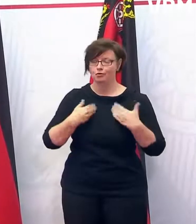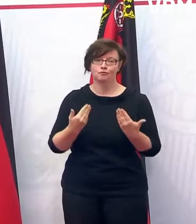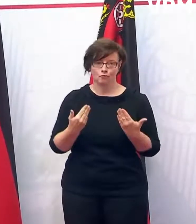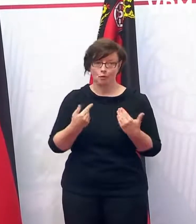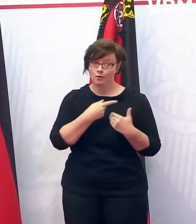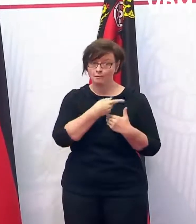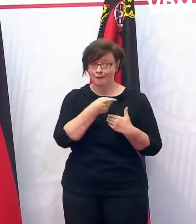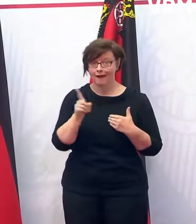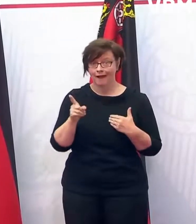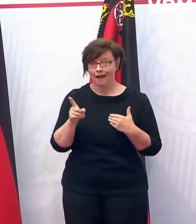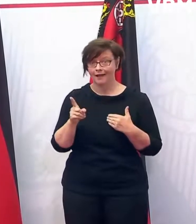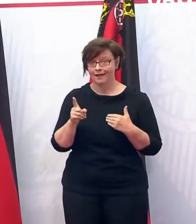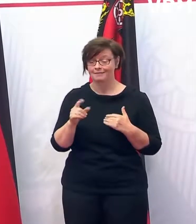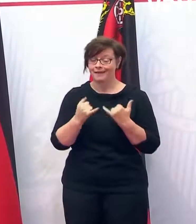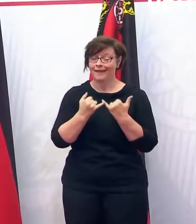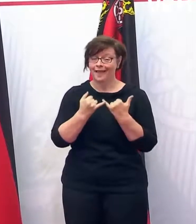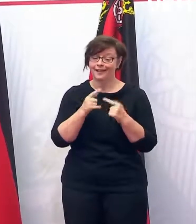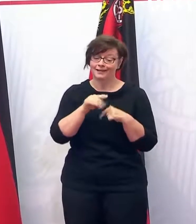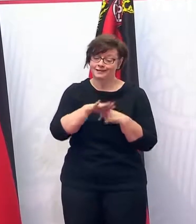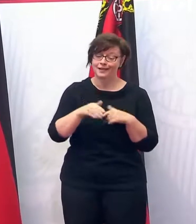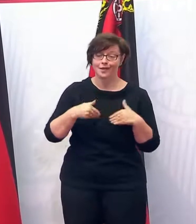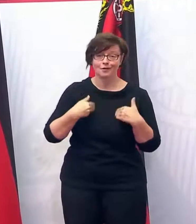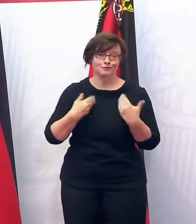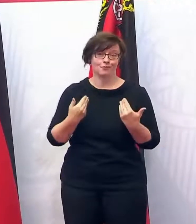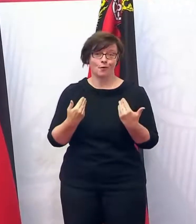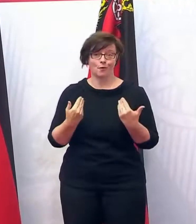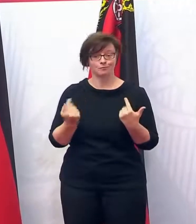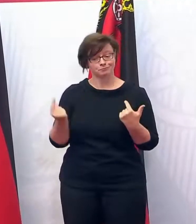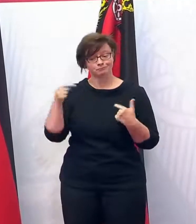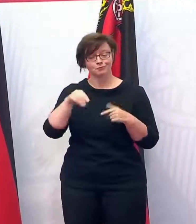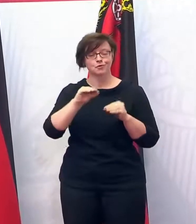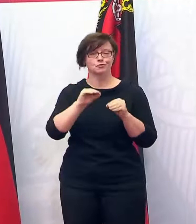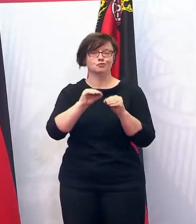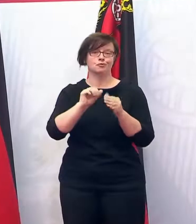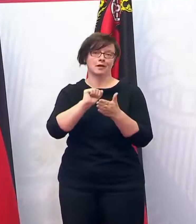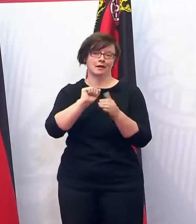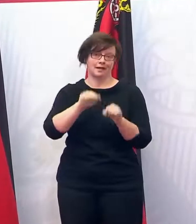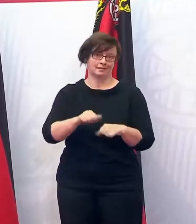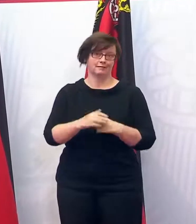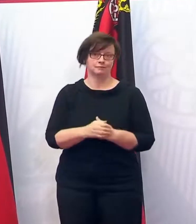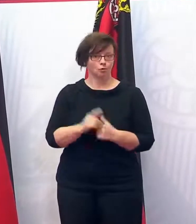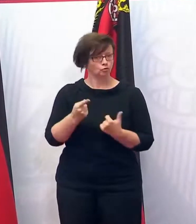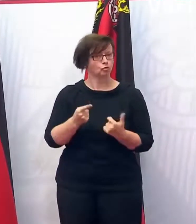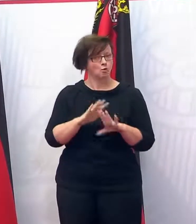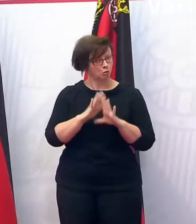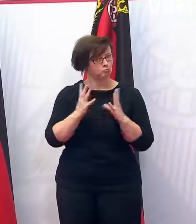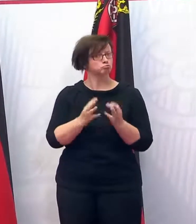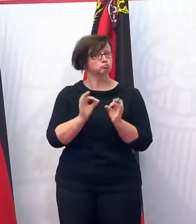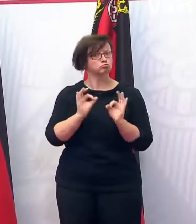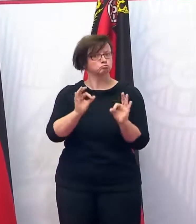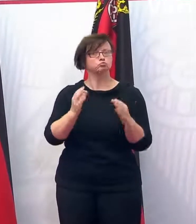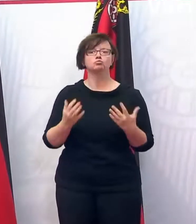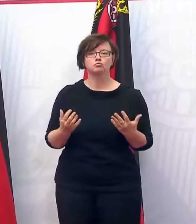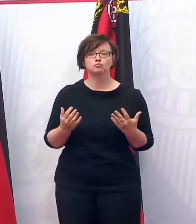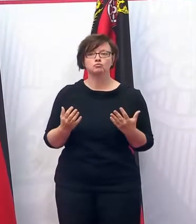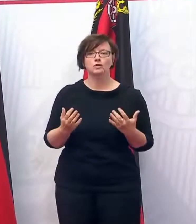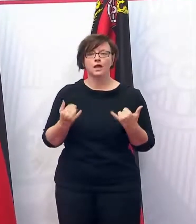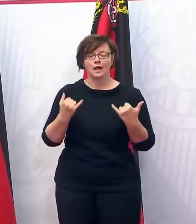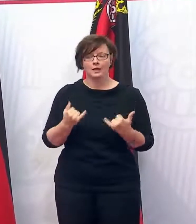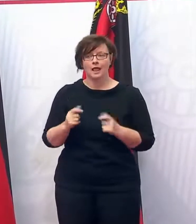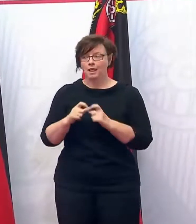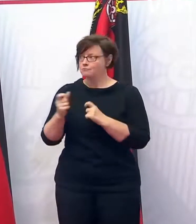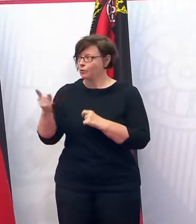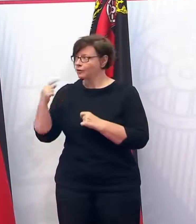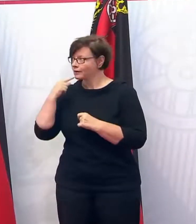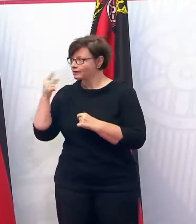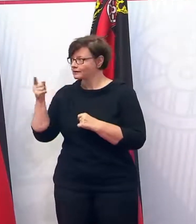ich, freuen sich auch vor allem die Eltern und die Kinder. Und ich denke, das ist jetzt eigentlich ein sehr rundes Paket. Und bevor ich auf das eingehe, was Herr Brück